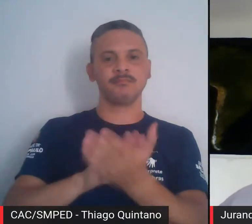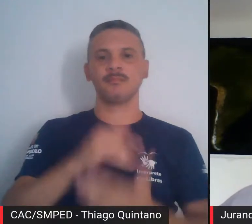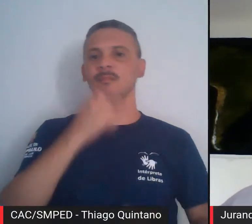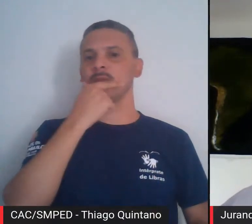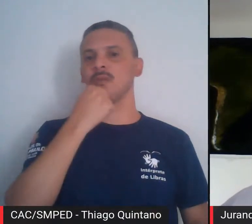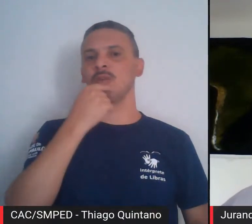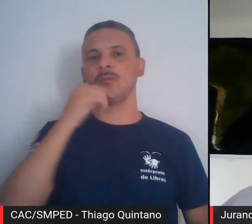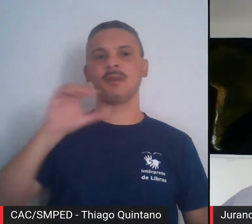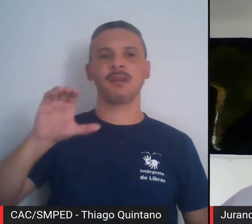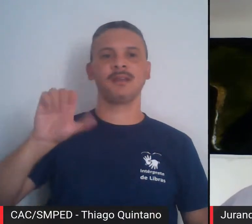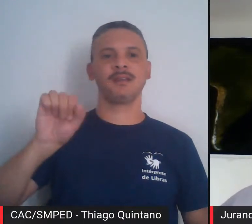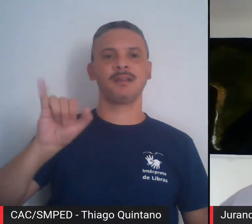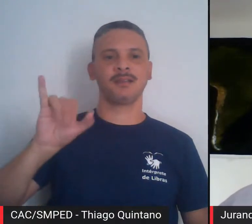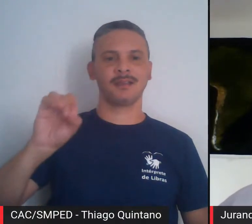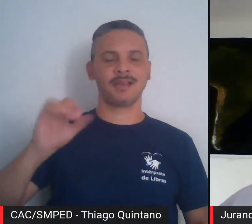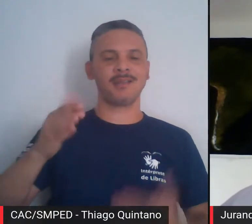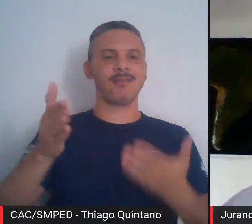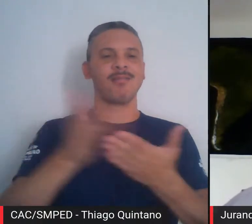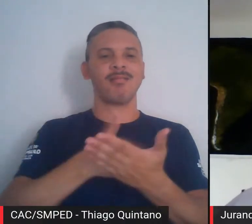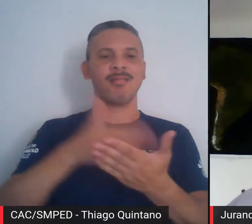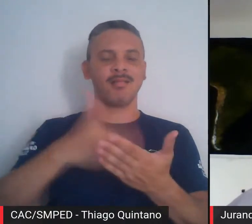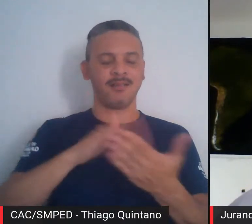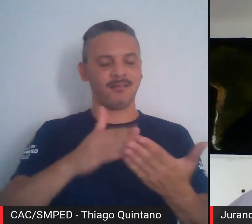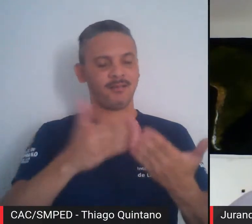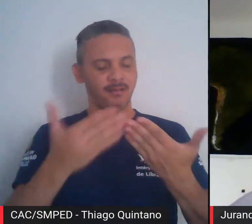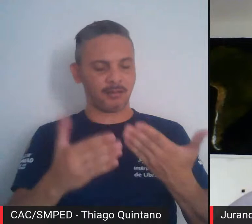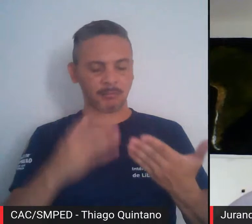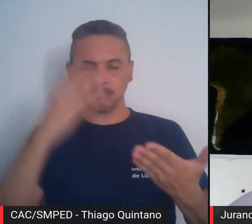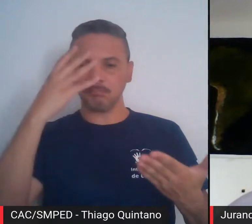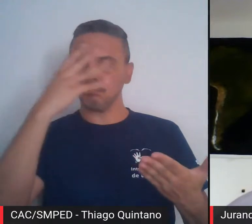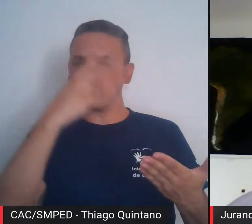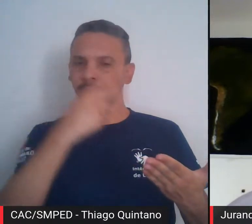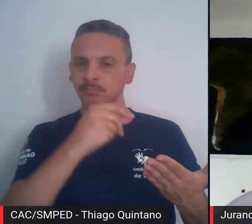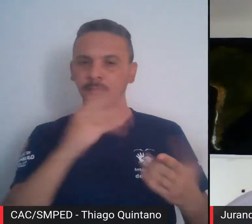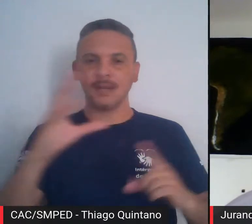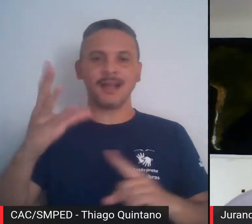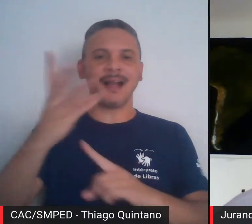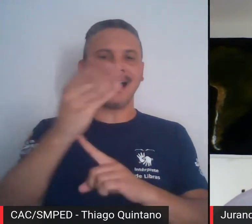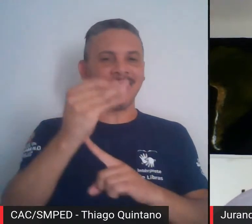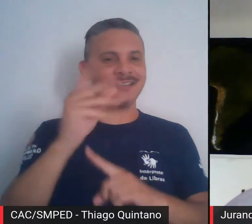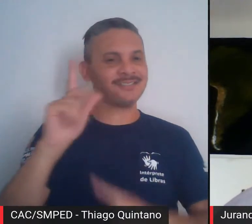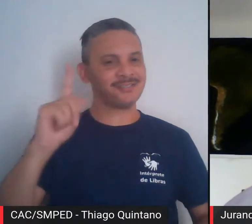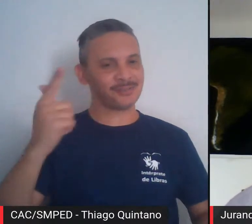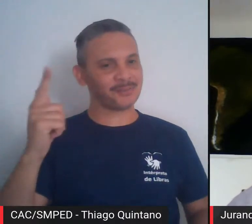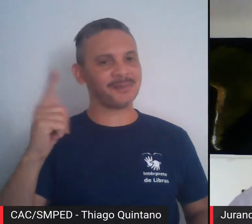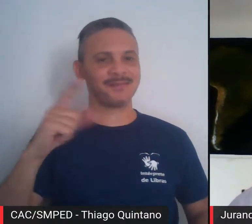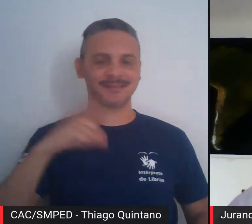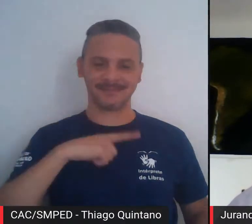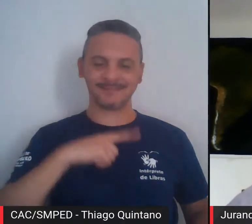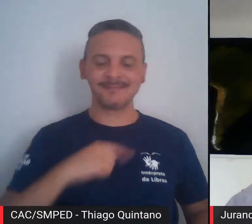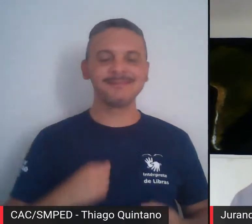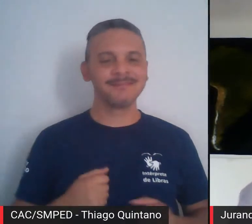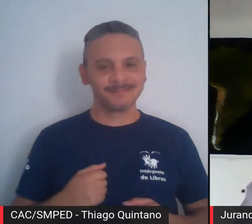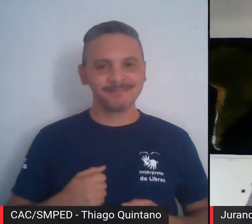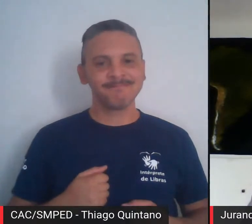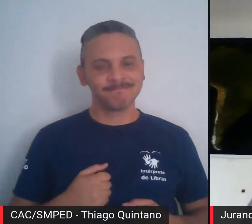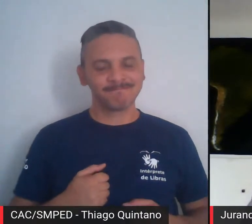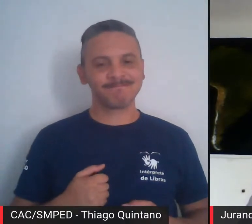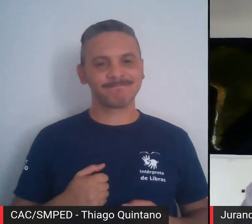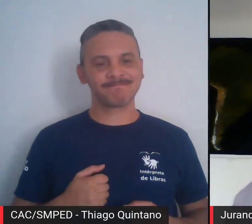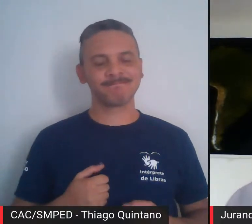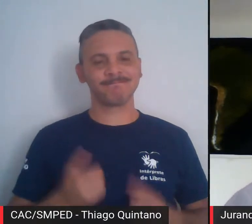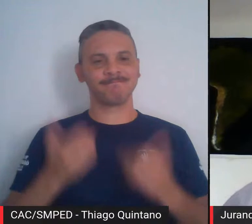livro, porque o livro é um livro de arte, mas é um livro de uma arte geográfica, enfatizando isso.